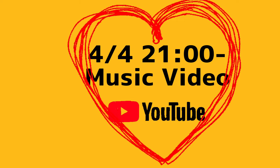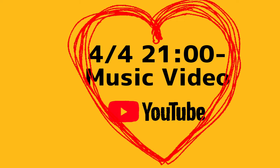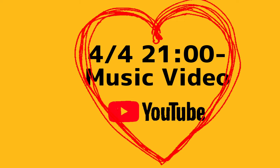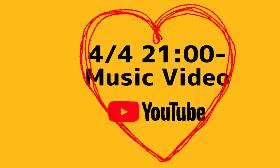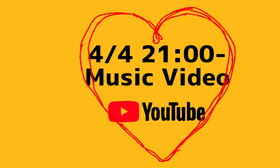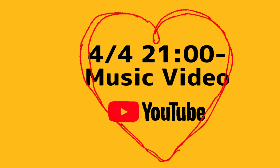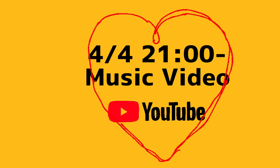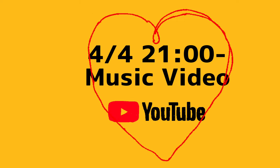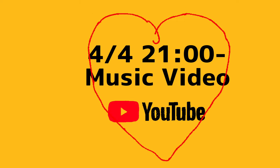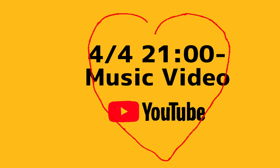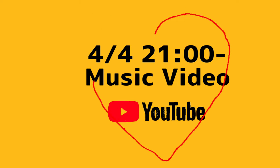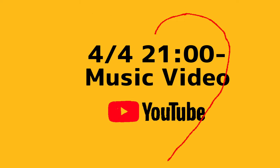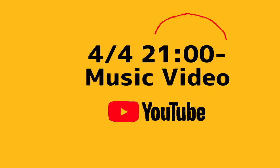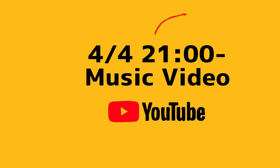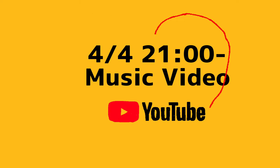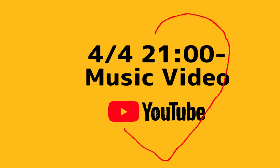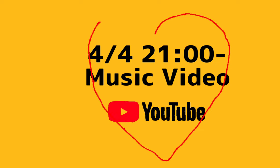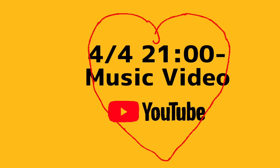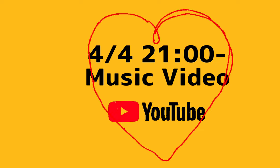Ah 今ts